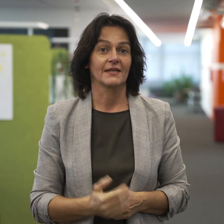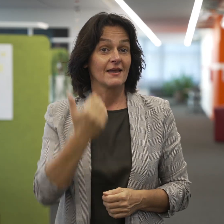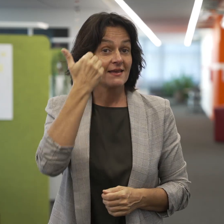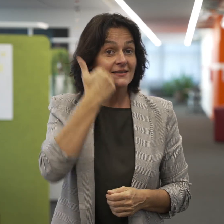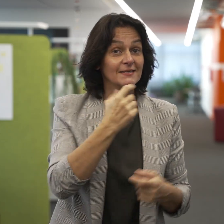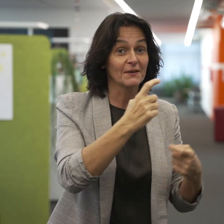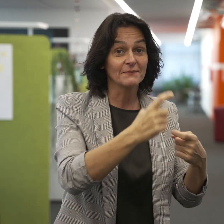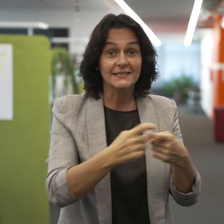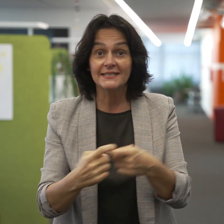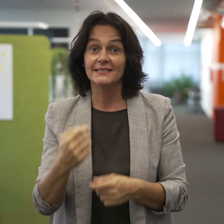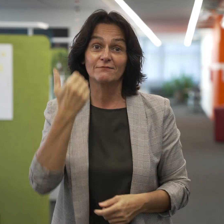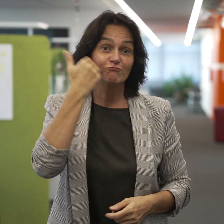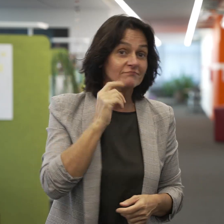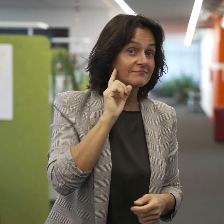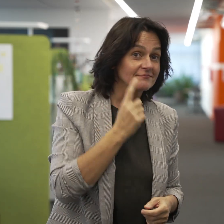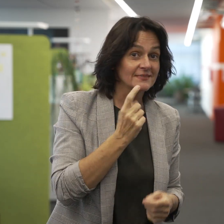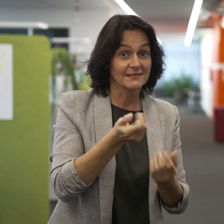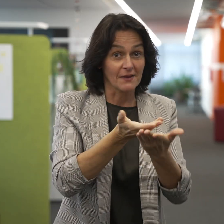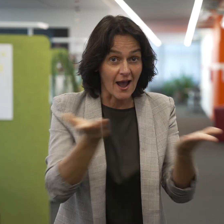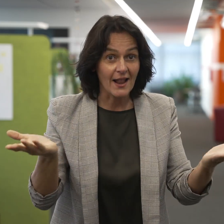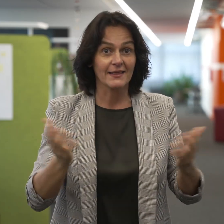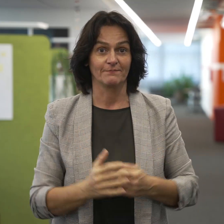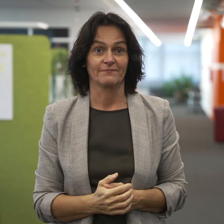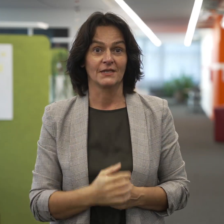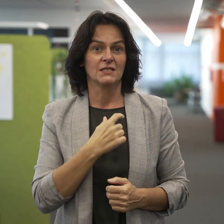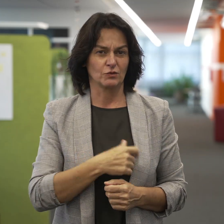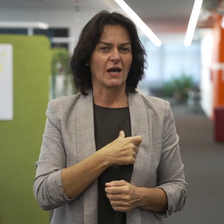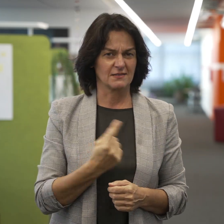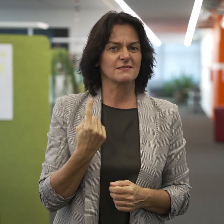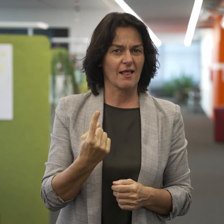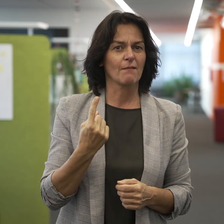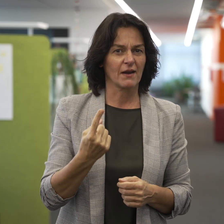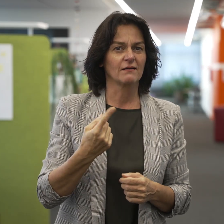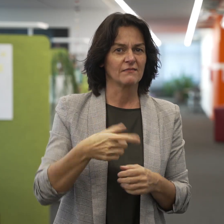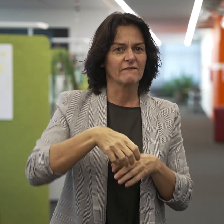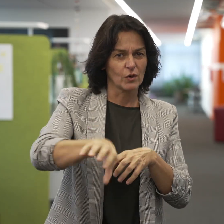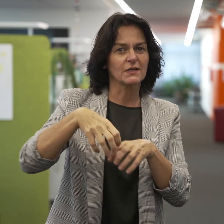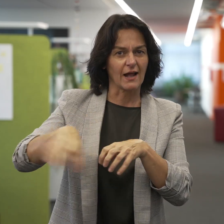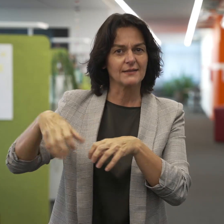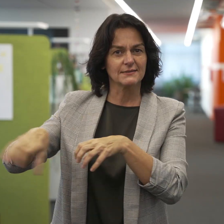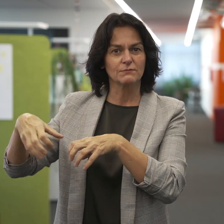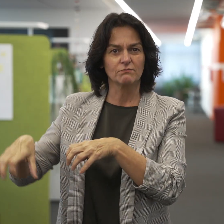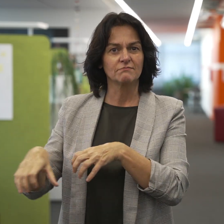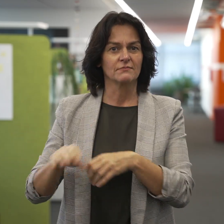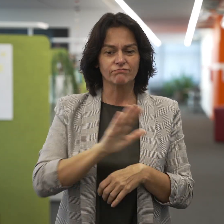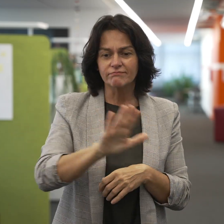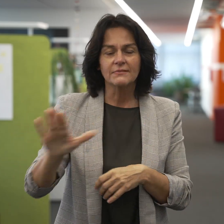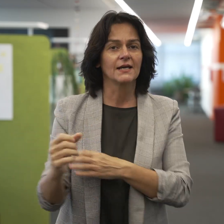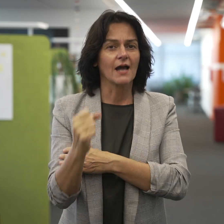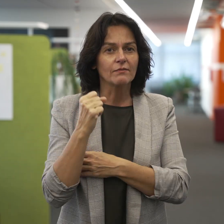Liebe Mitglieder, liebe gehörlose Menschen, die Schweiz ist ein föderalistisches Land. Unsere Kollektivmitglieder